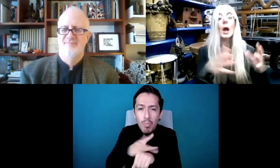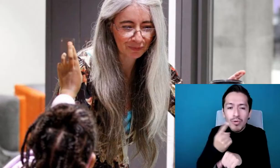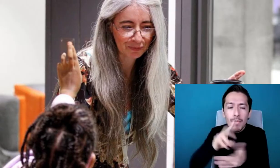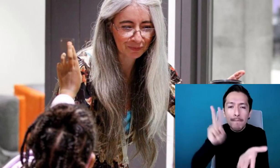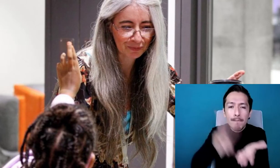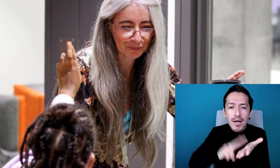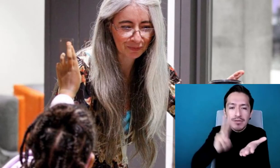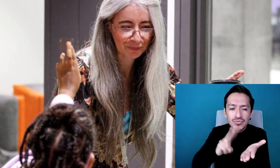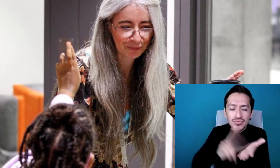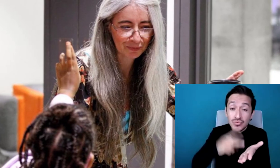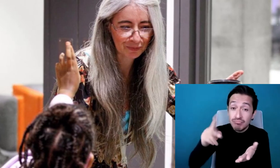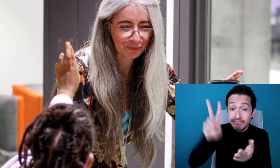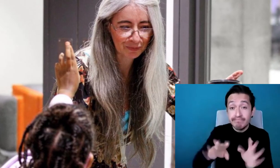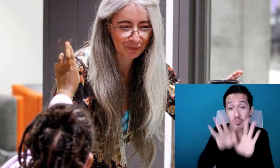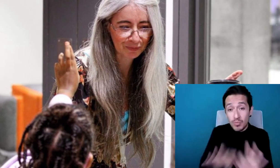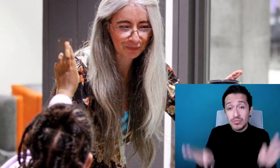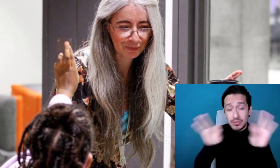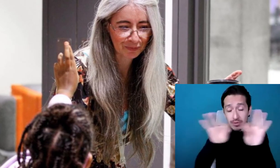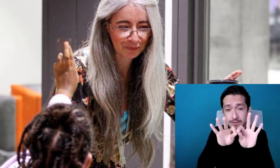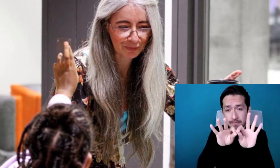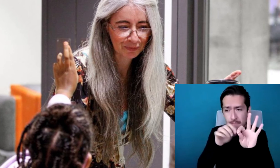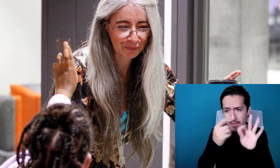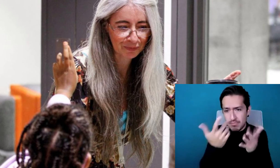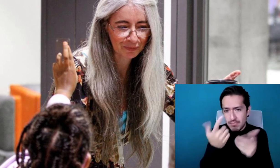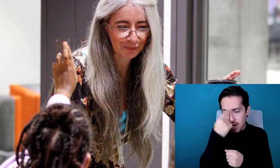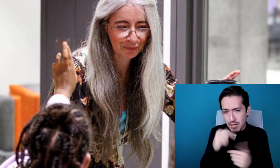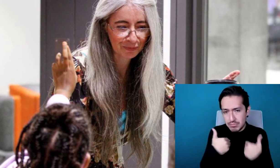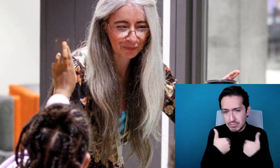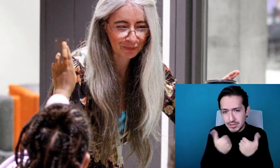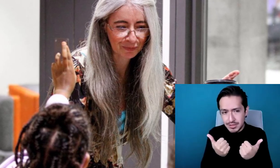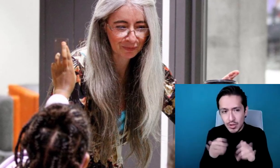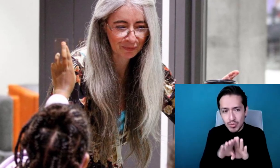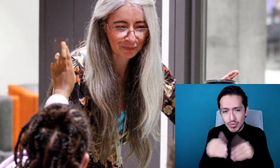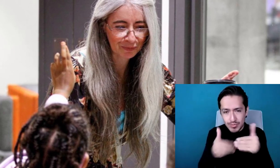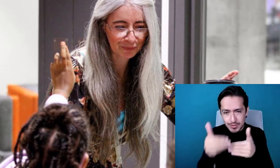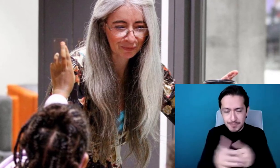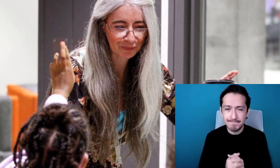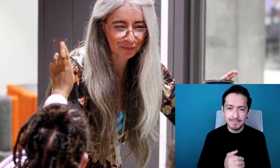esencial para entender cómo avanzamos.